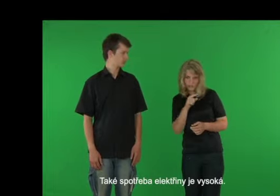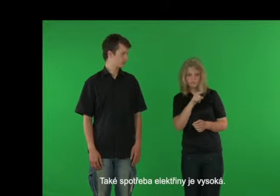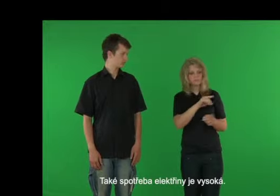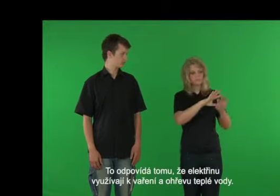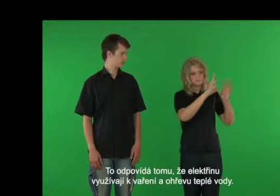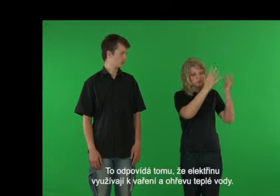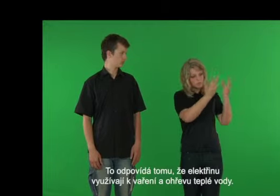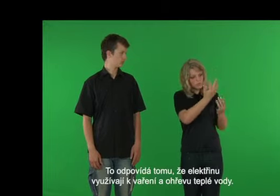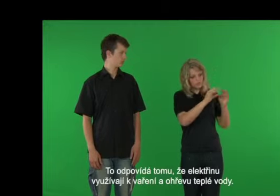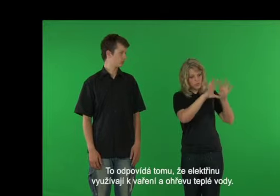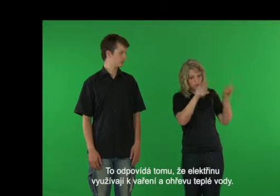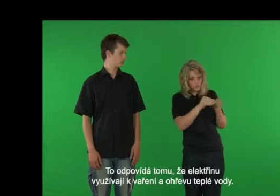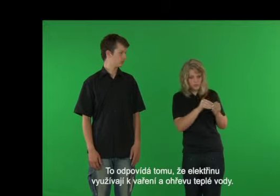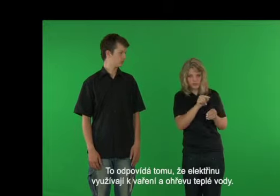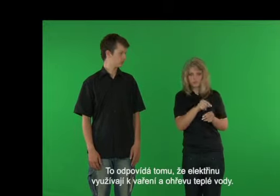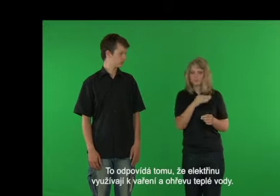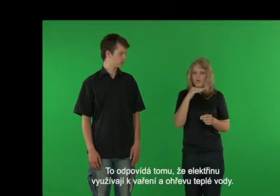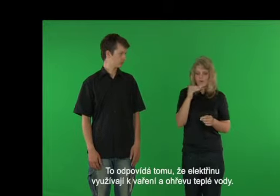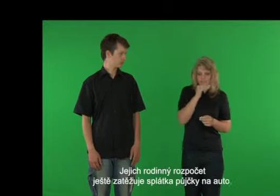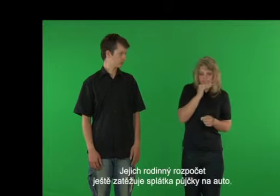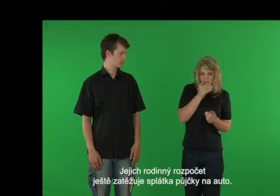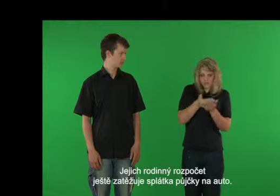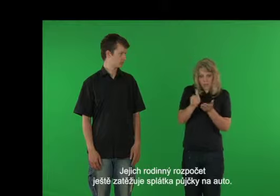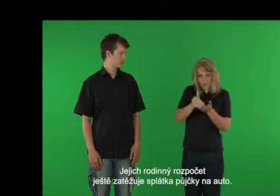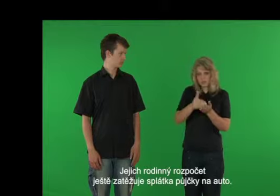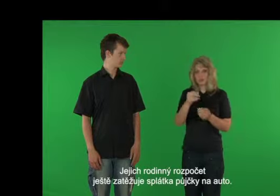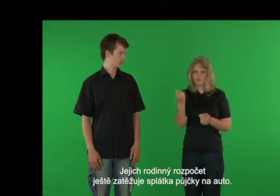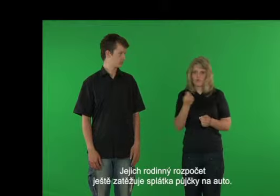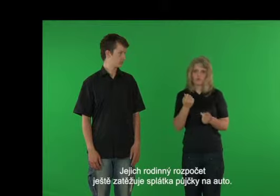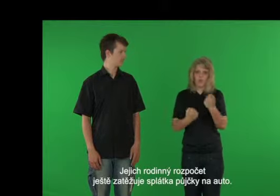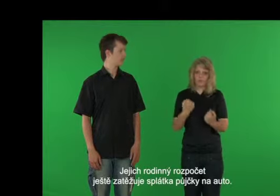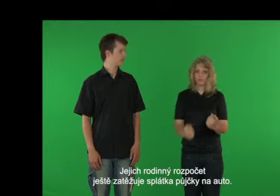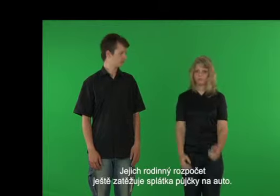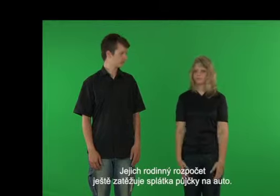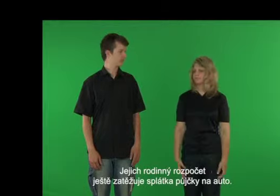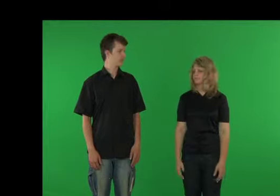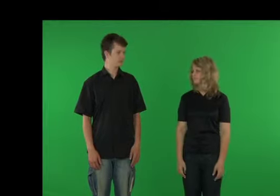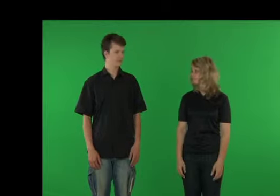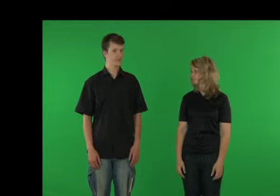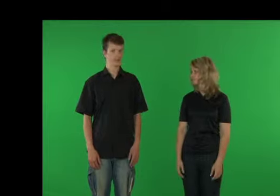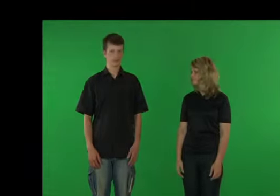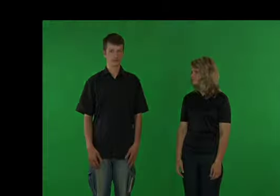odpovídá tomu, že elektřinu vyžívají k vaření a ohřevu teplé vody. Jejich rodinný rozpočet ještě zatěžuje splát kapučky na auto.